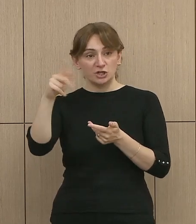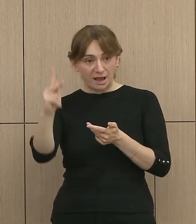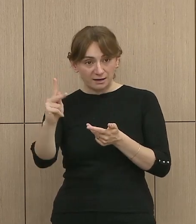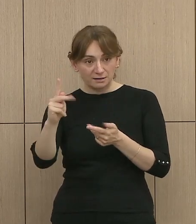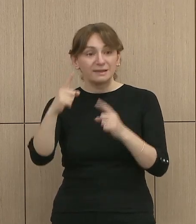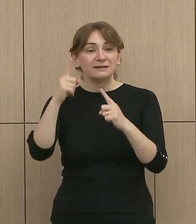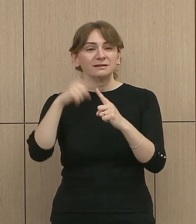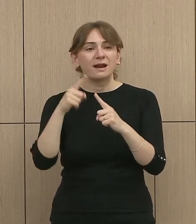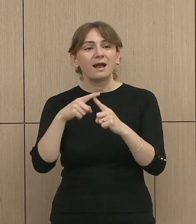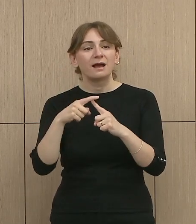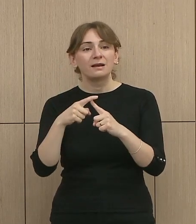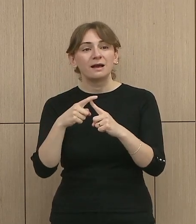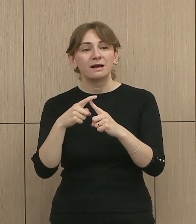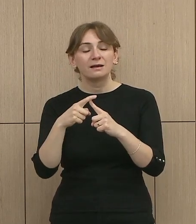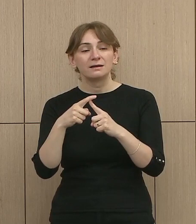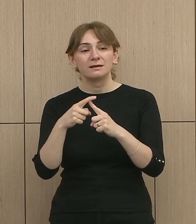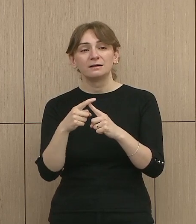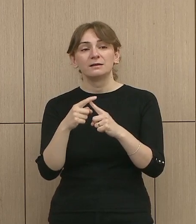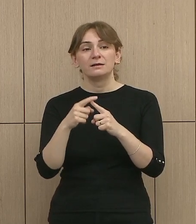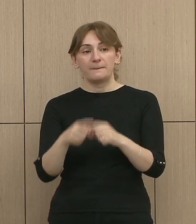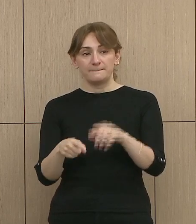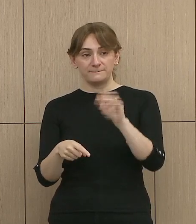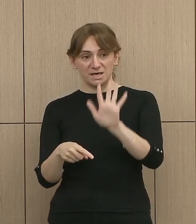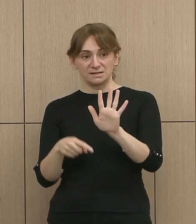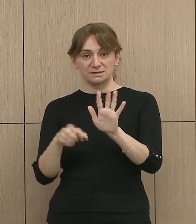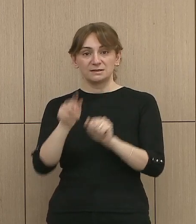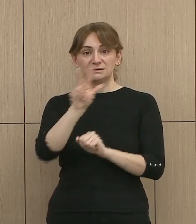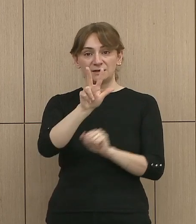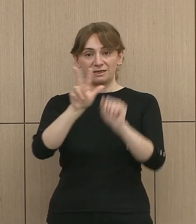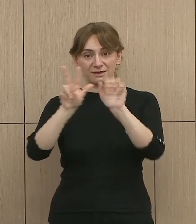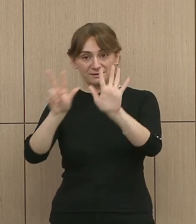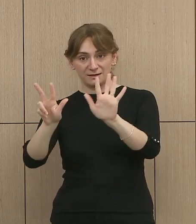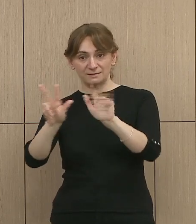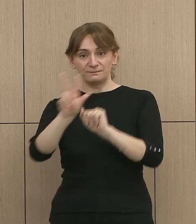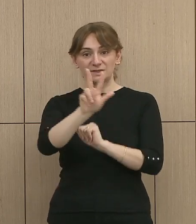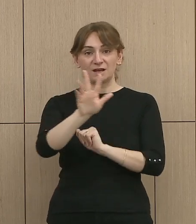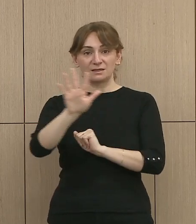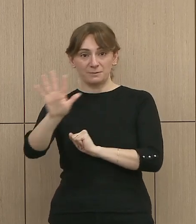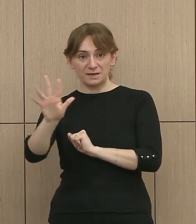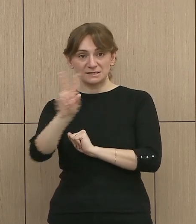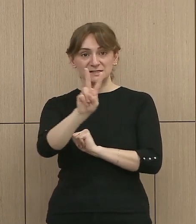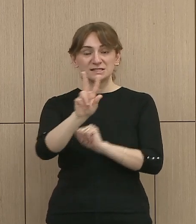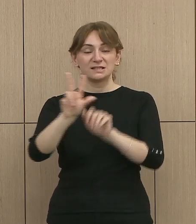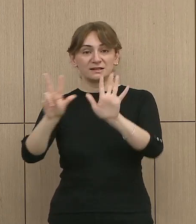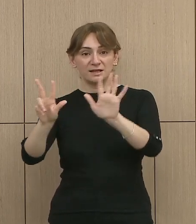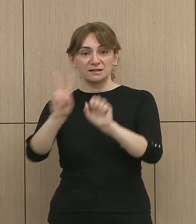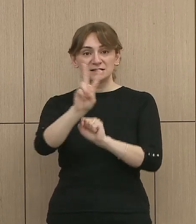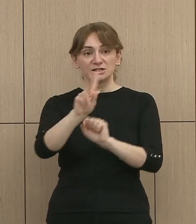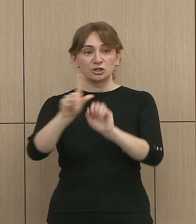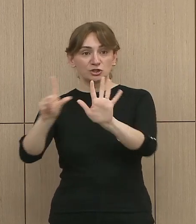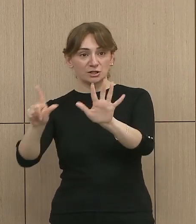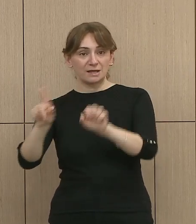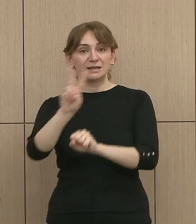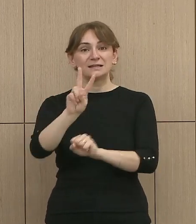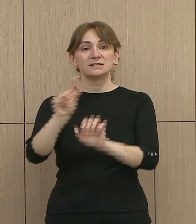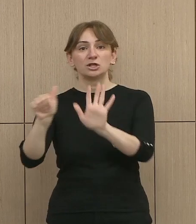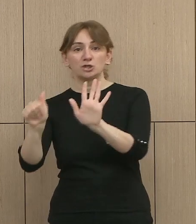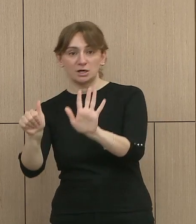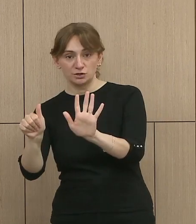38, këzazë e 38, 35, 28, 27 dhe 26.